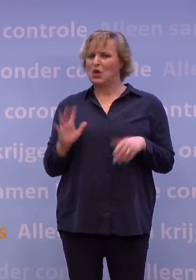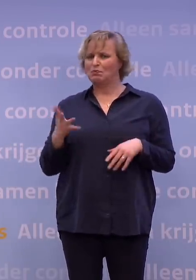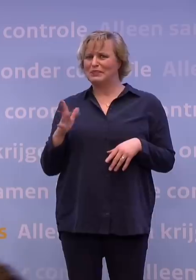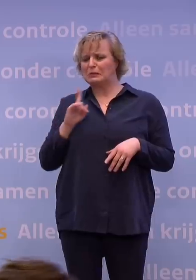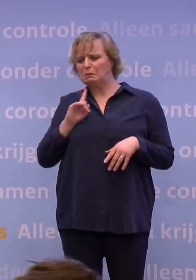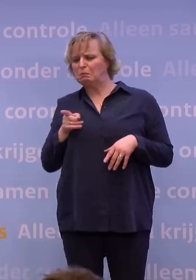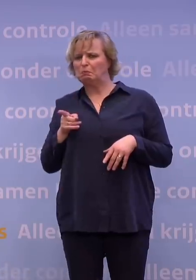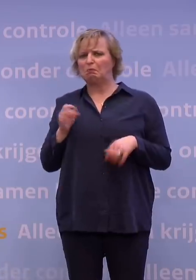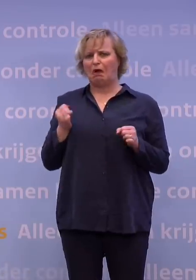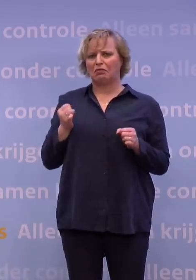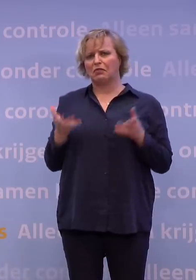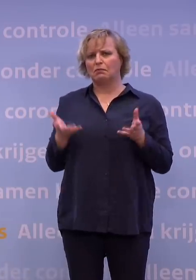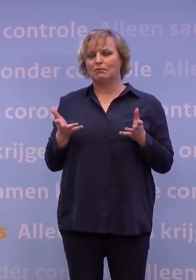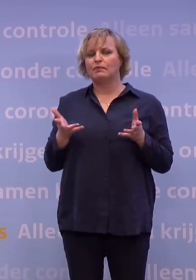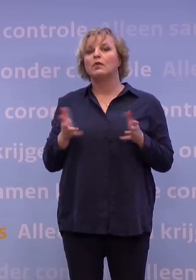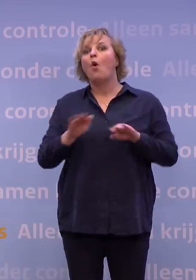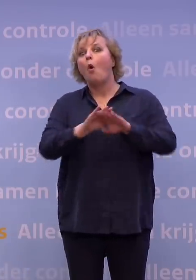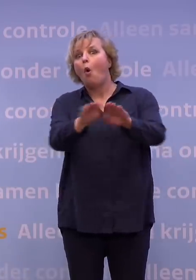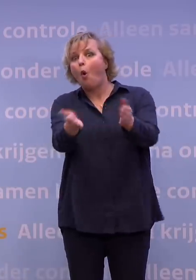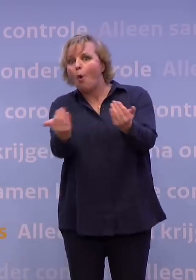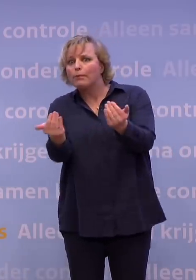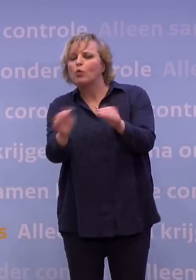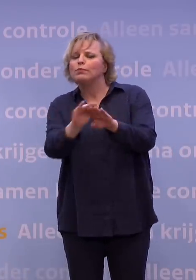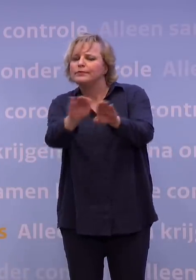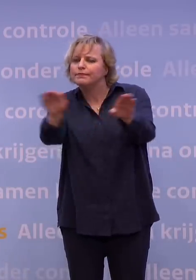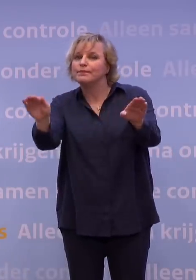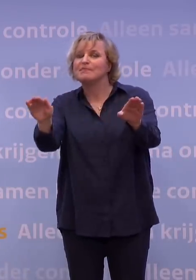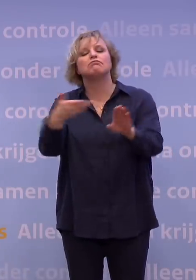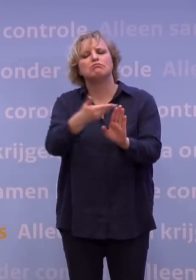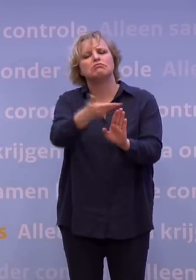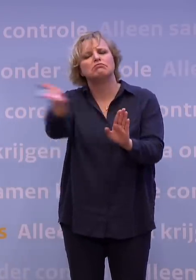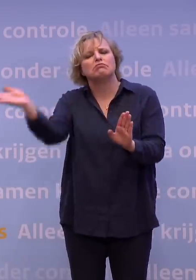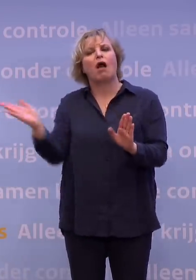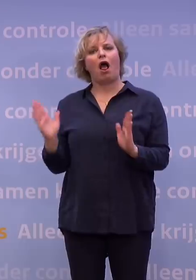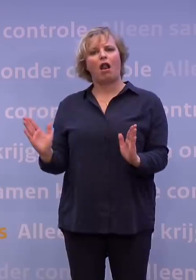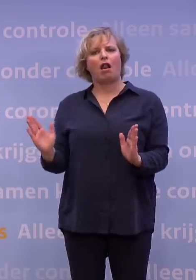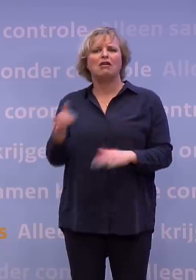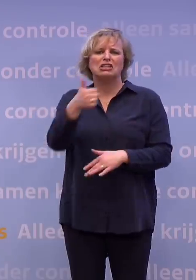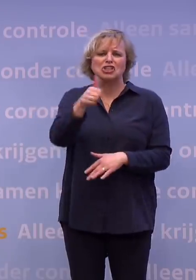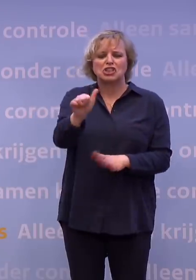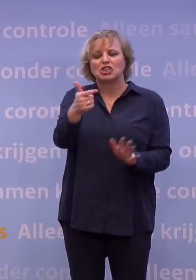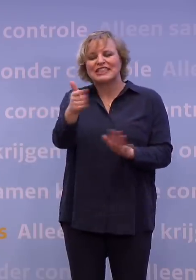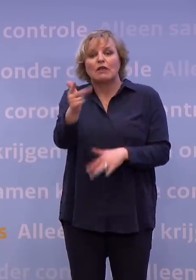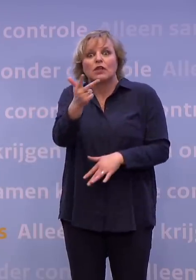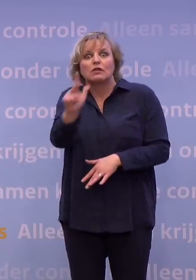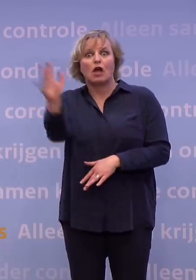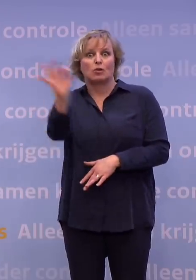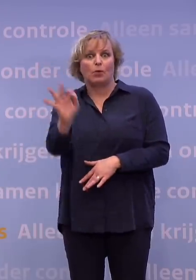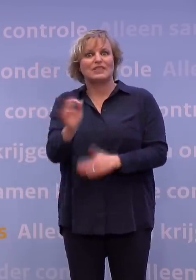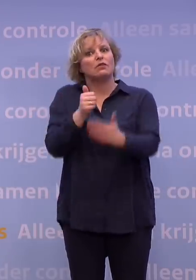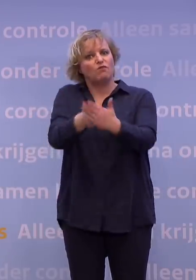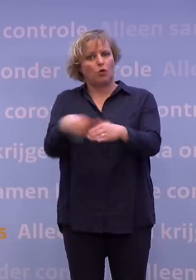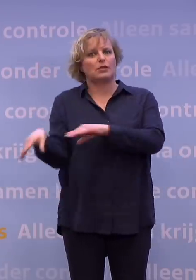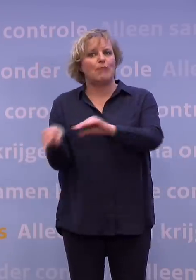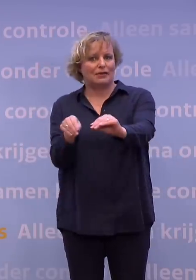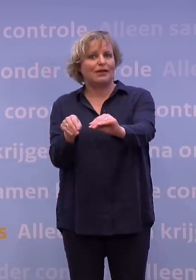aan hoeven te houden. En mijn oproep aan Nederland is, laten we wat het overgrote deel van Nederland ook doet, 60, 70, 80 procent van Nederland houdt zich aan de maatregel,